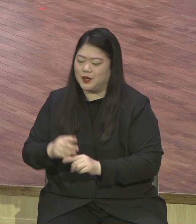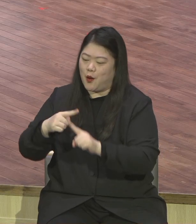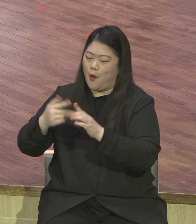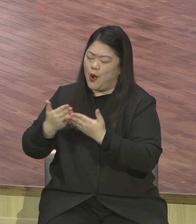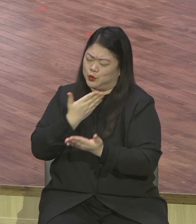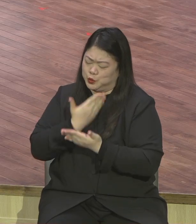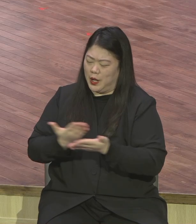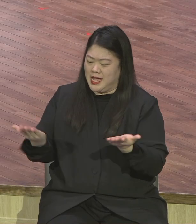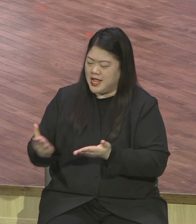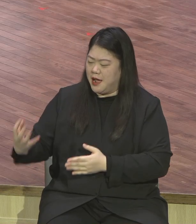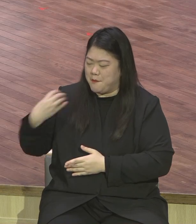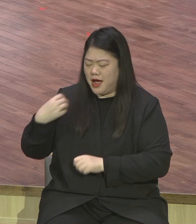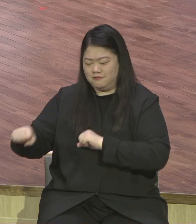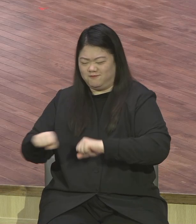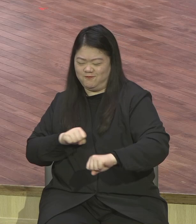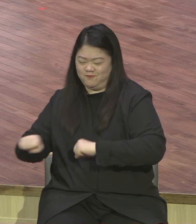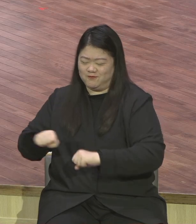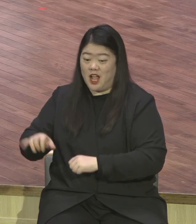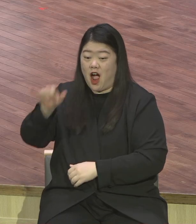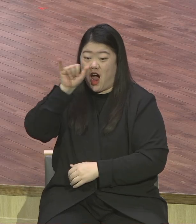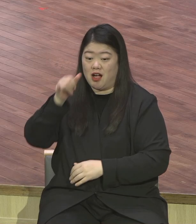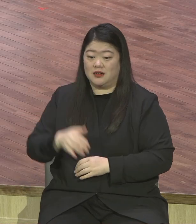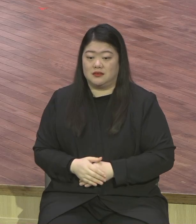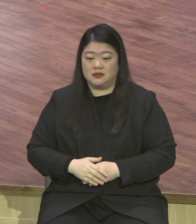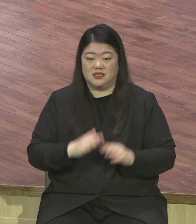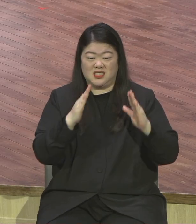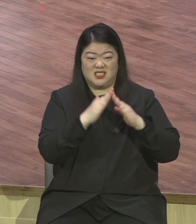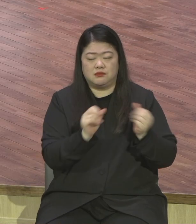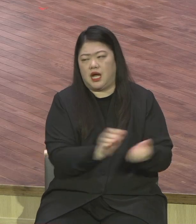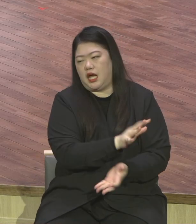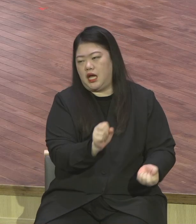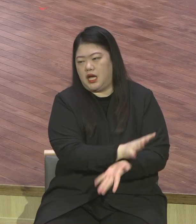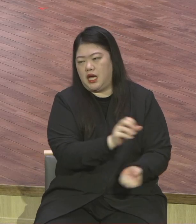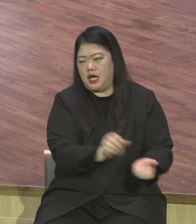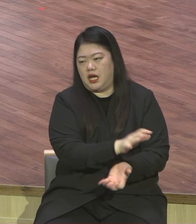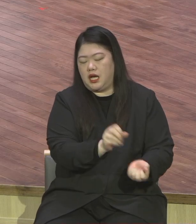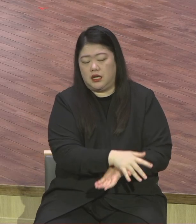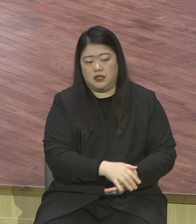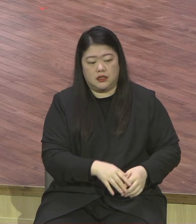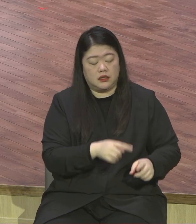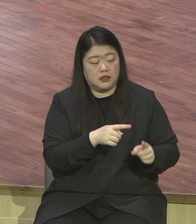참자고 뭐 다 하면서 하나도 실천하네 집에 와서 가족이 못 살도록 만들어